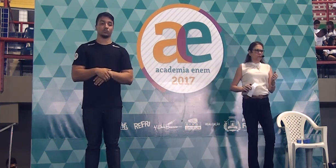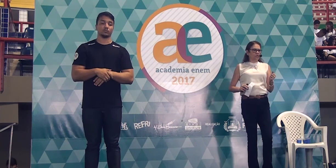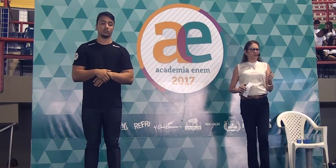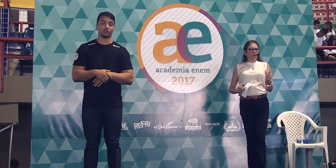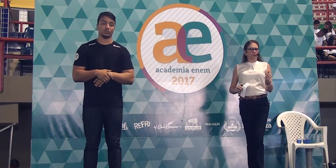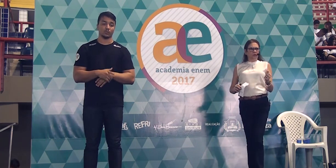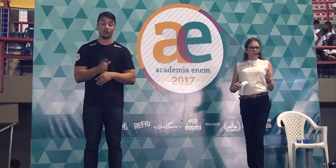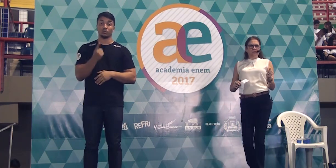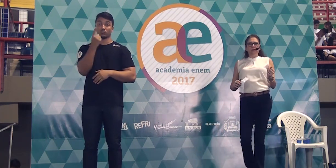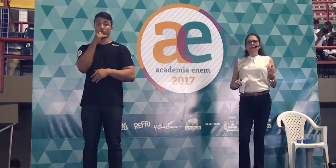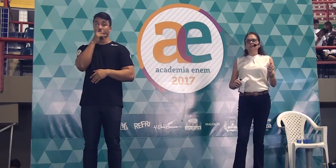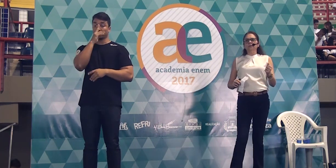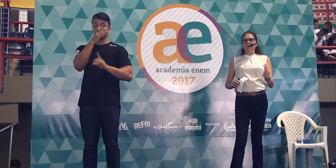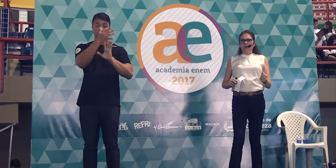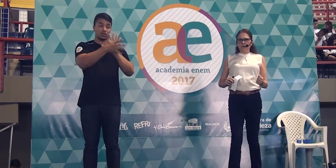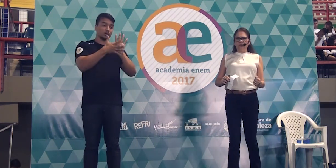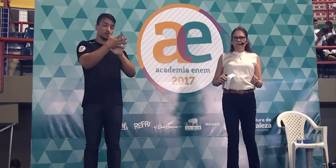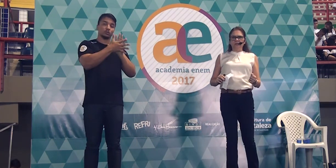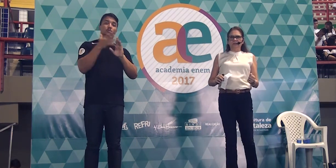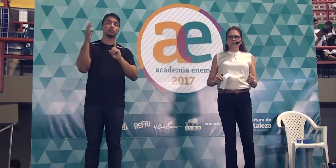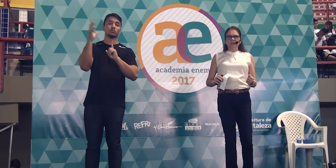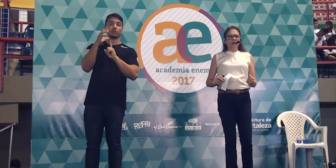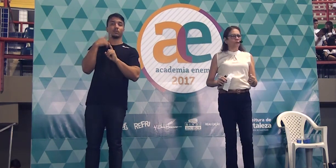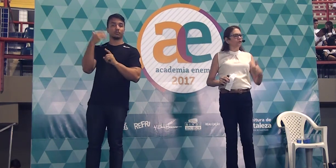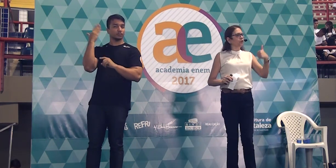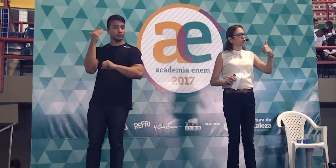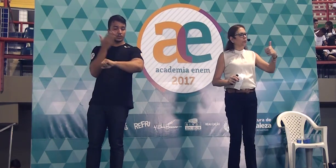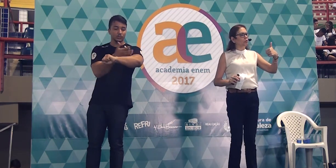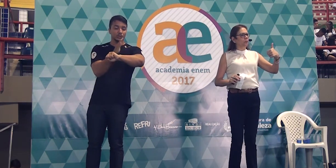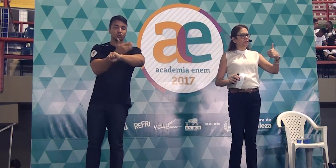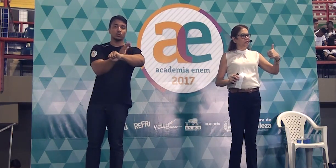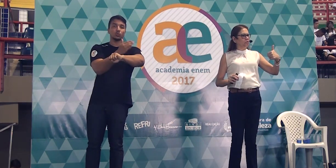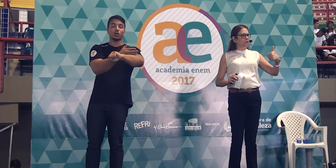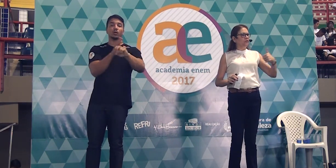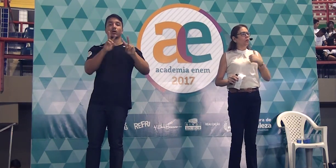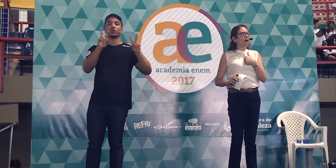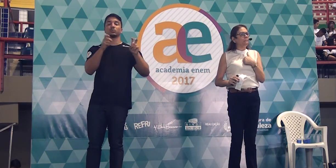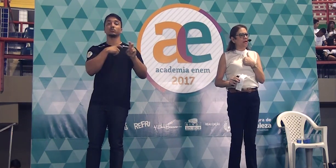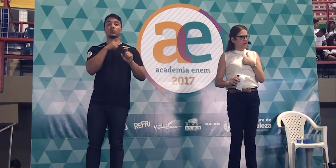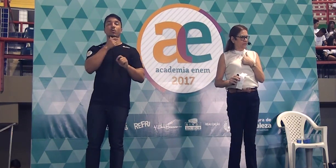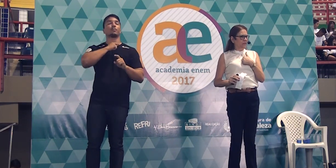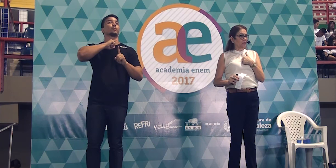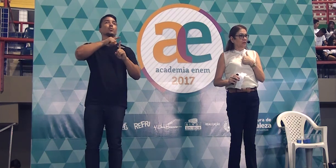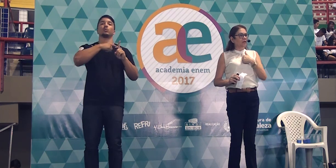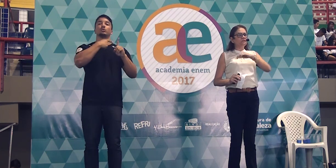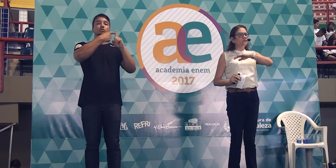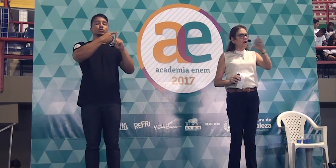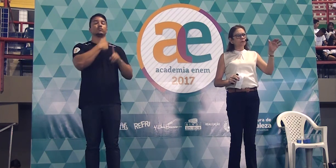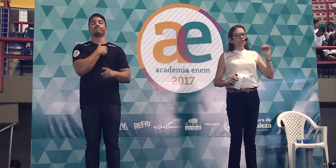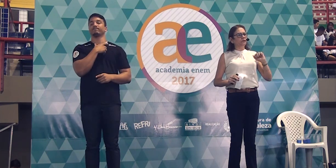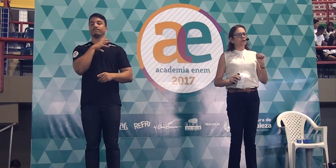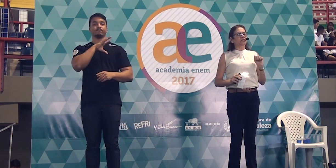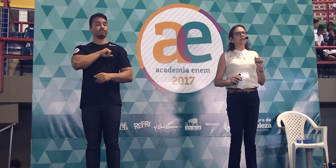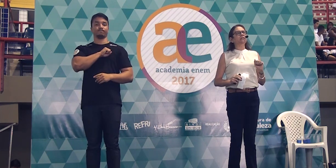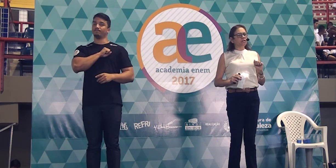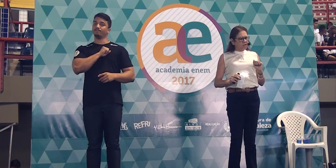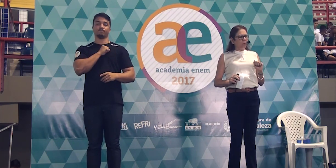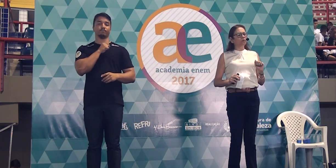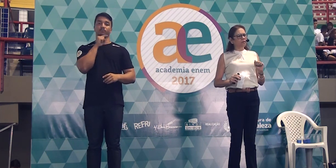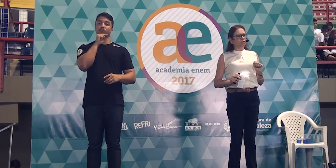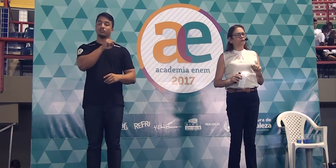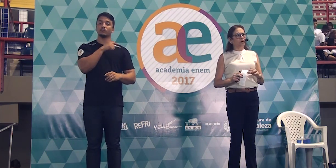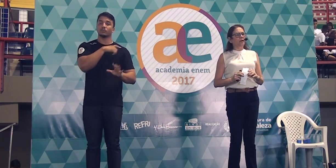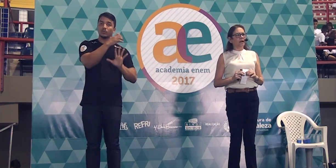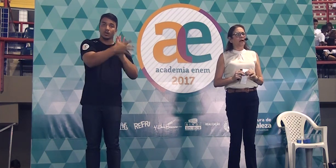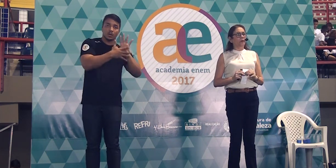textos motivadores do simulado que vocês fizeram foi outro ponto positivo. Eu amei. Tem vários de vocês que